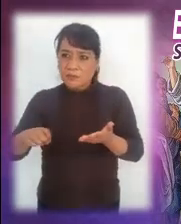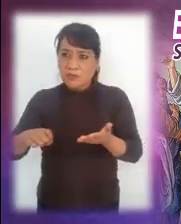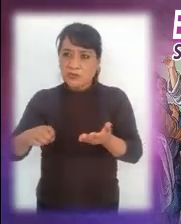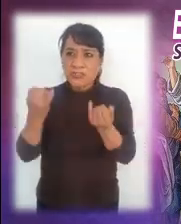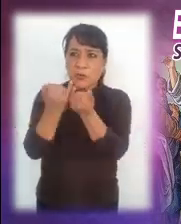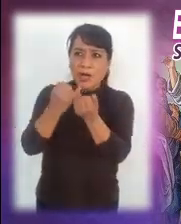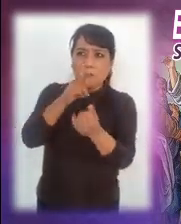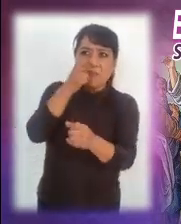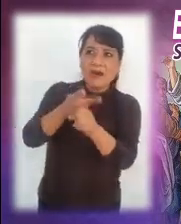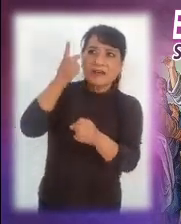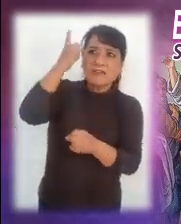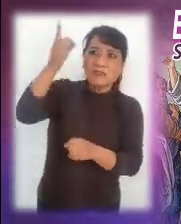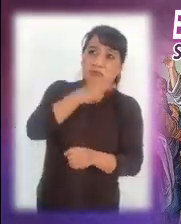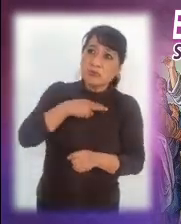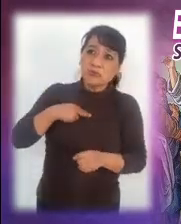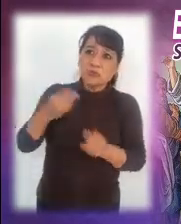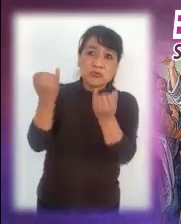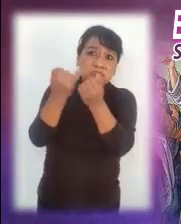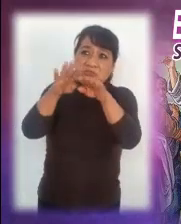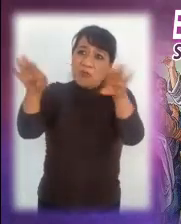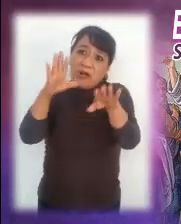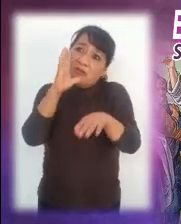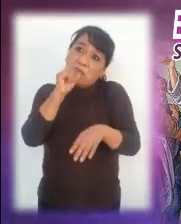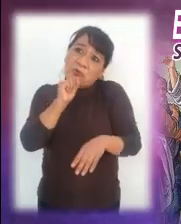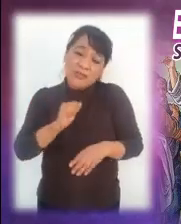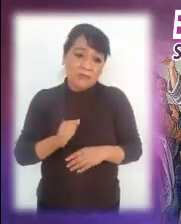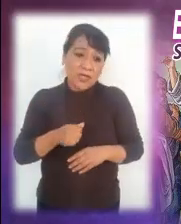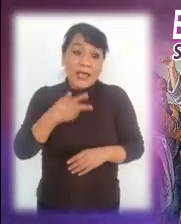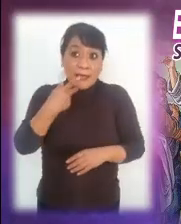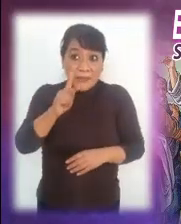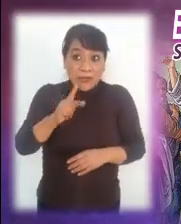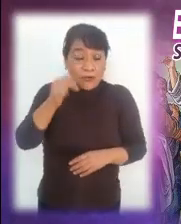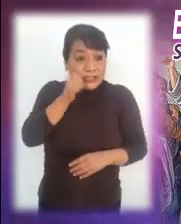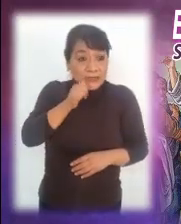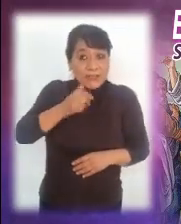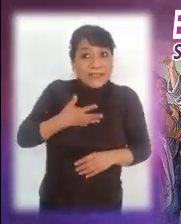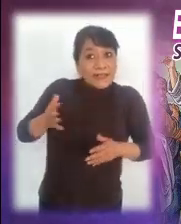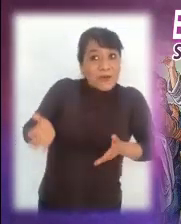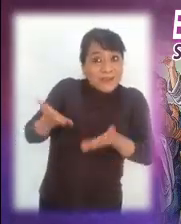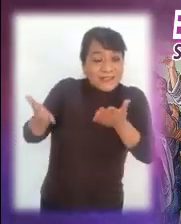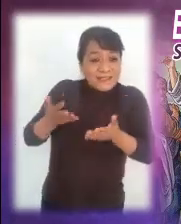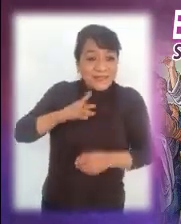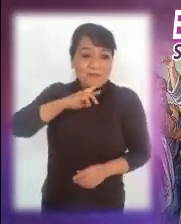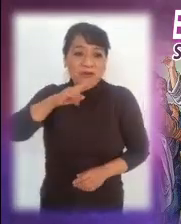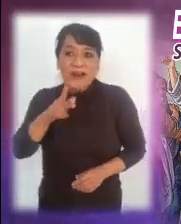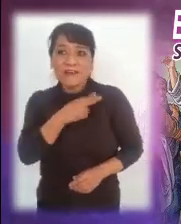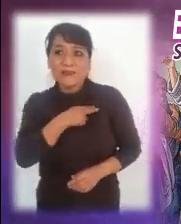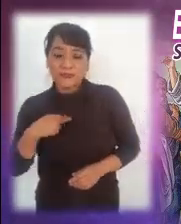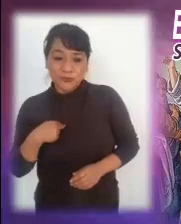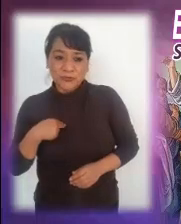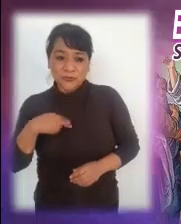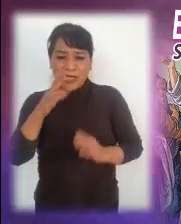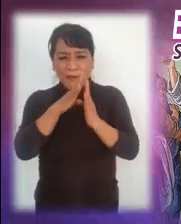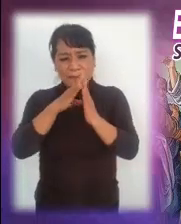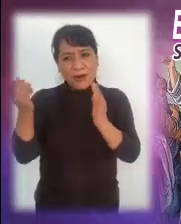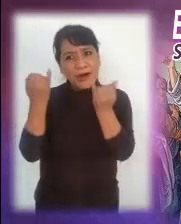superar y que siempre nos estará lanzando a buscar mejorar. En